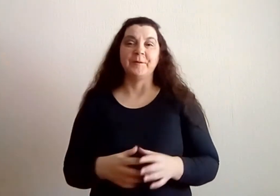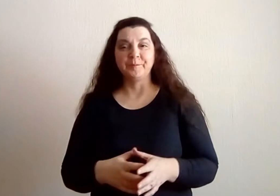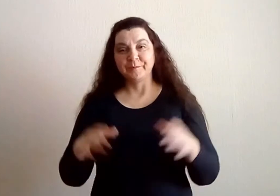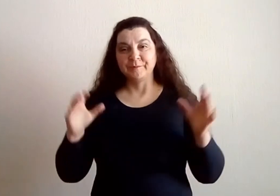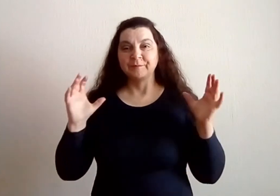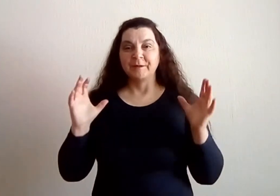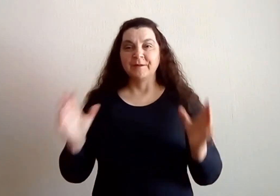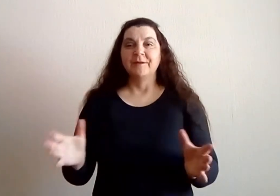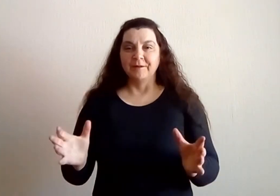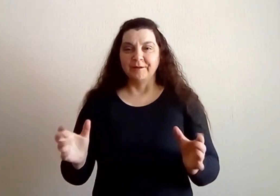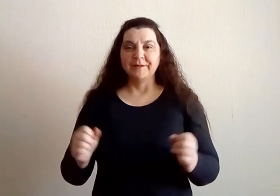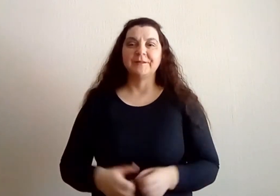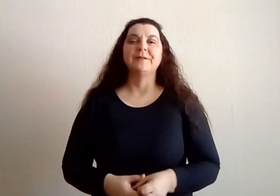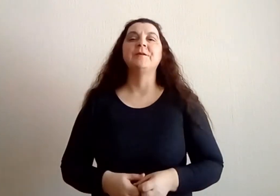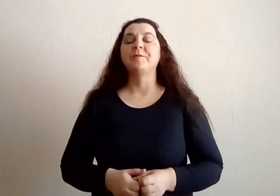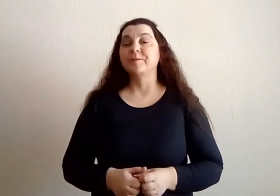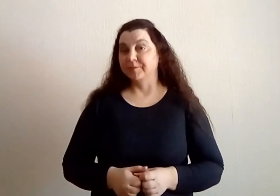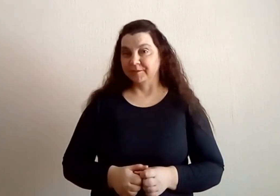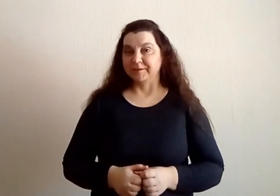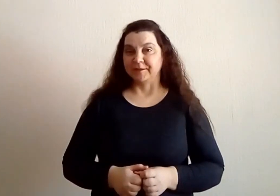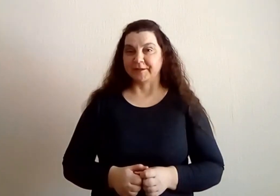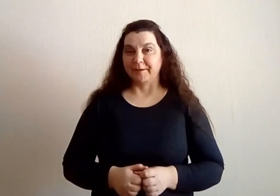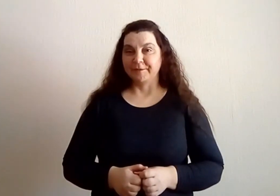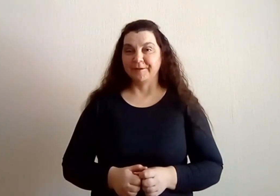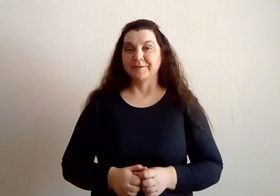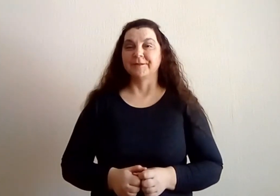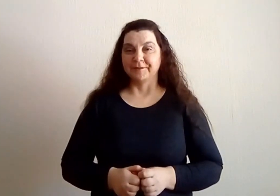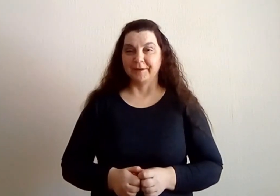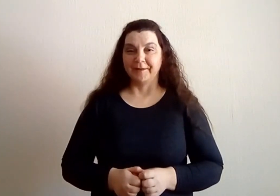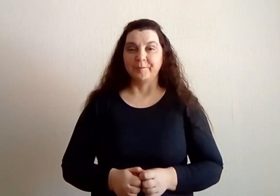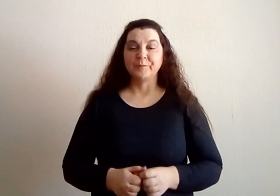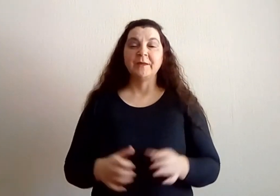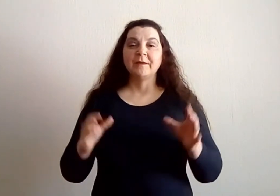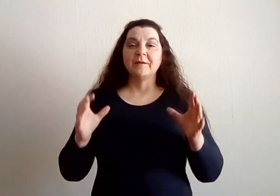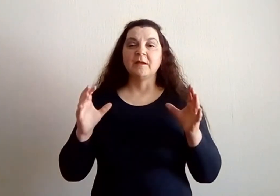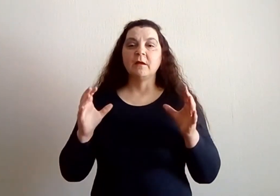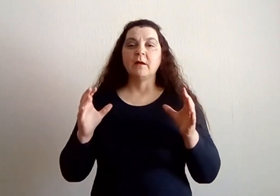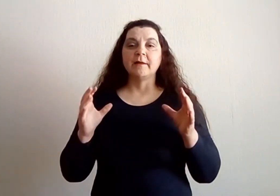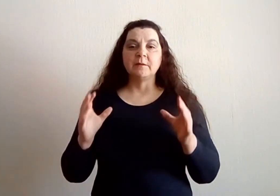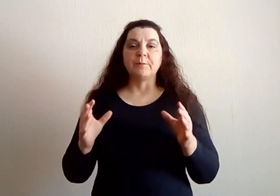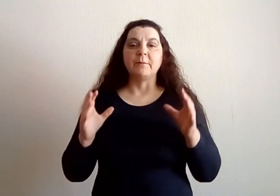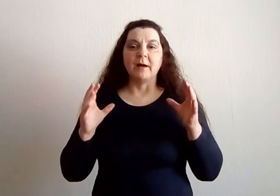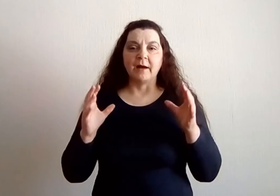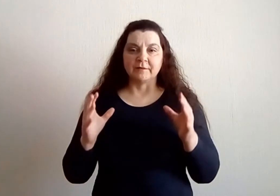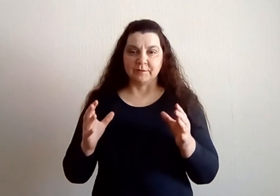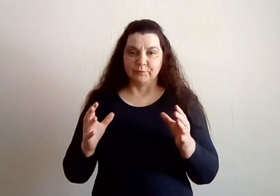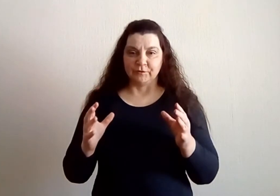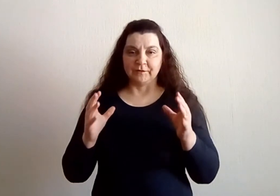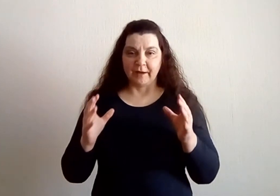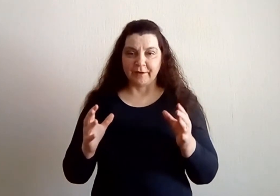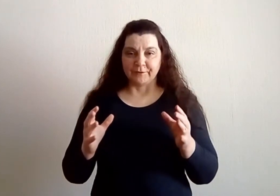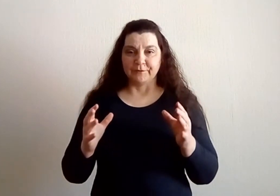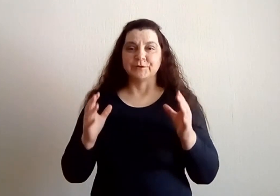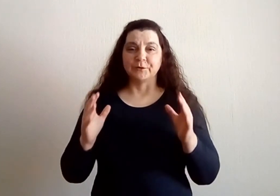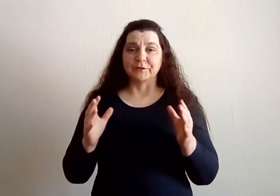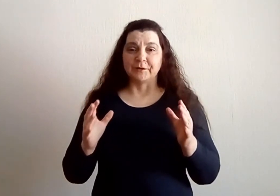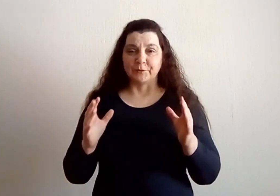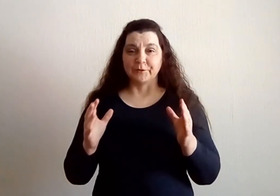лиц те самые дедлайнеры. И они по максимуму знают, что такое